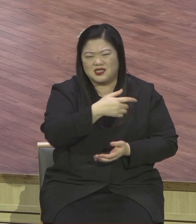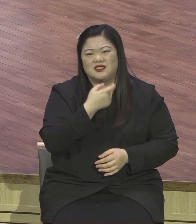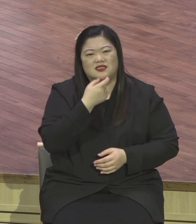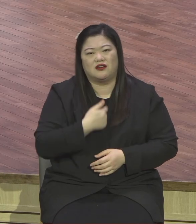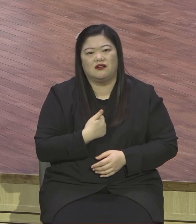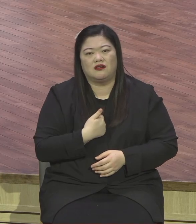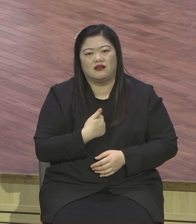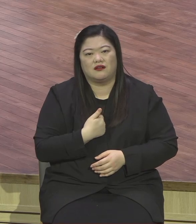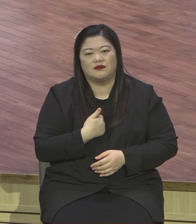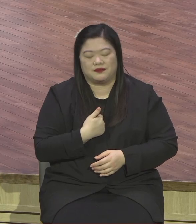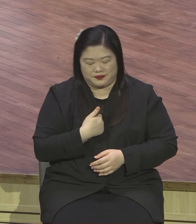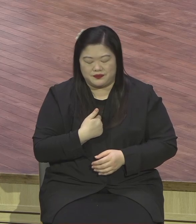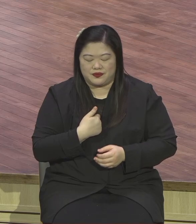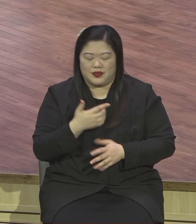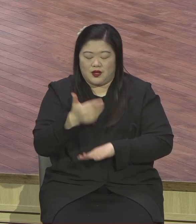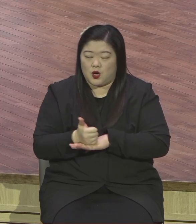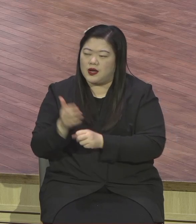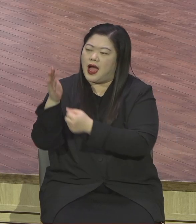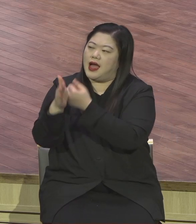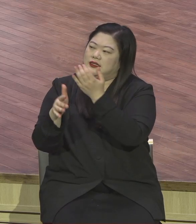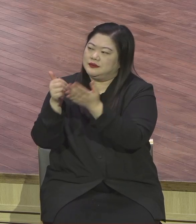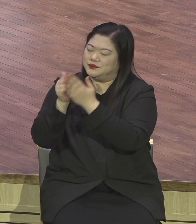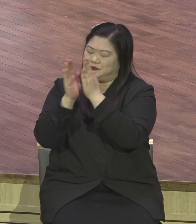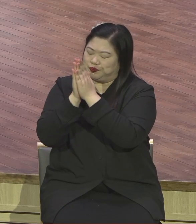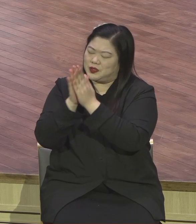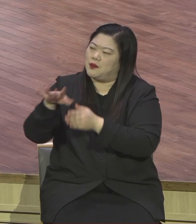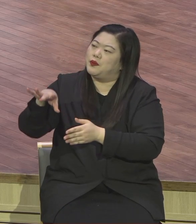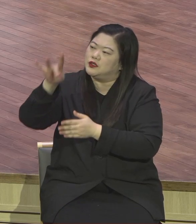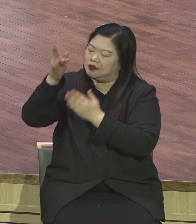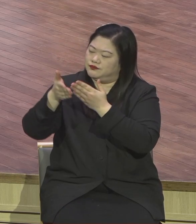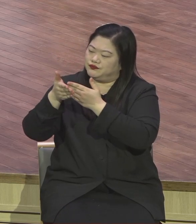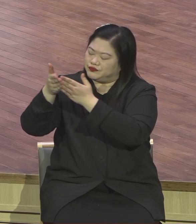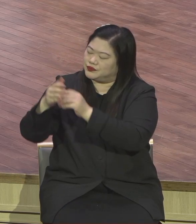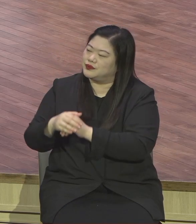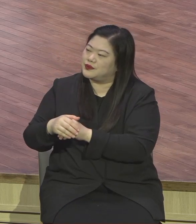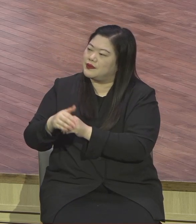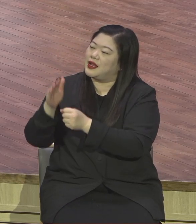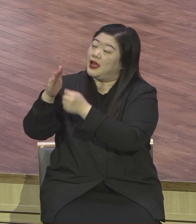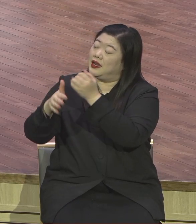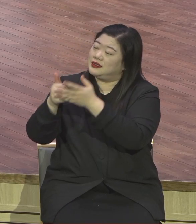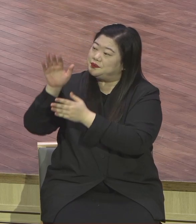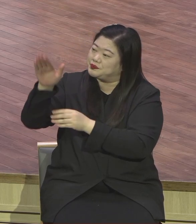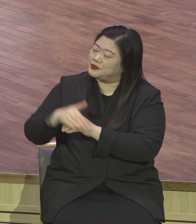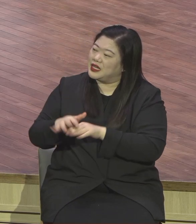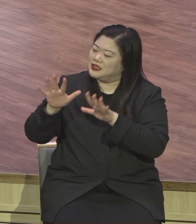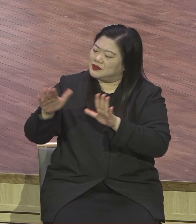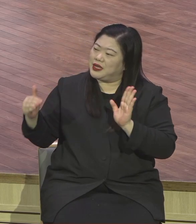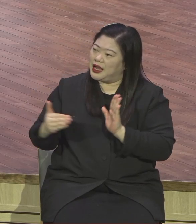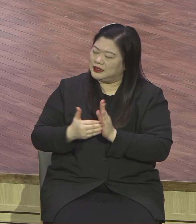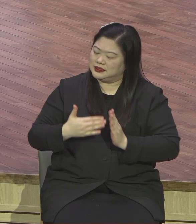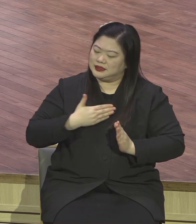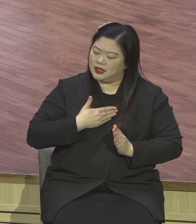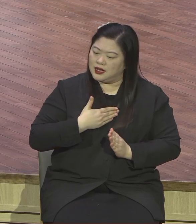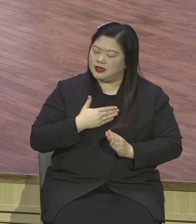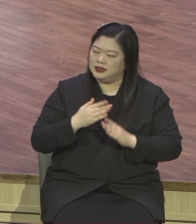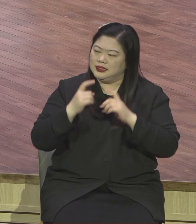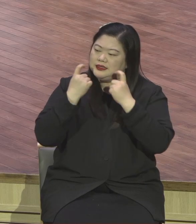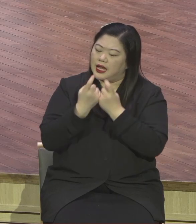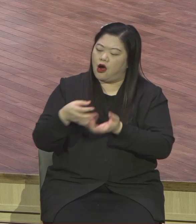보여야지. 그래서 싹 다 그동안 준비하고 있었는데 그렇게 하나님 앞에